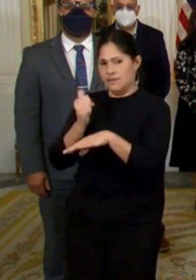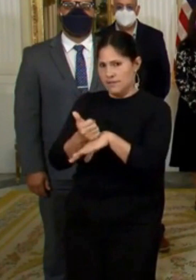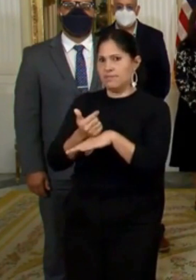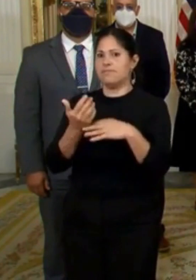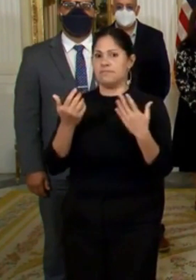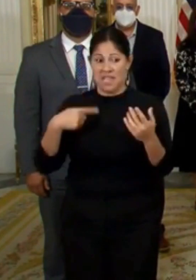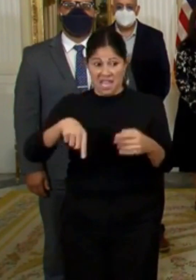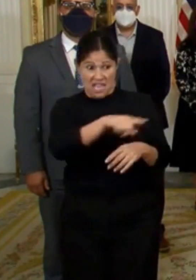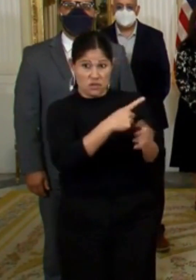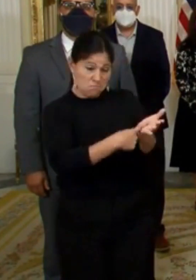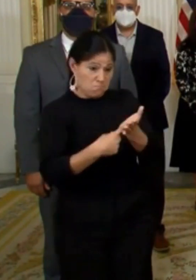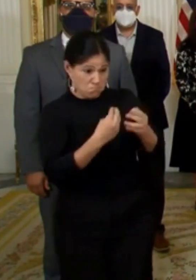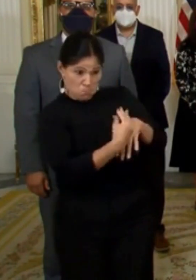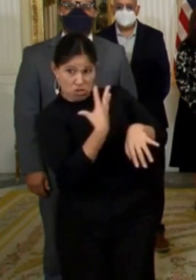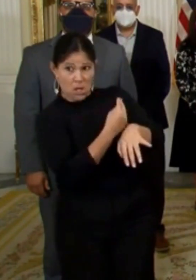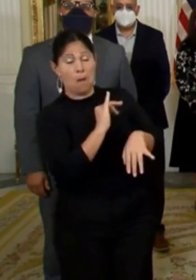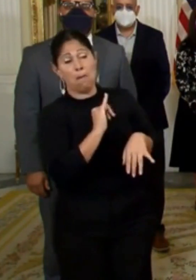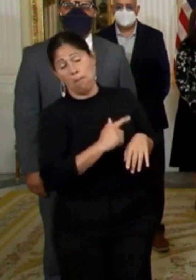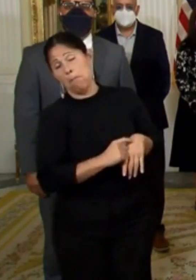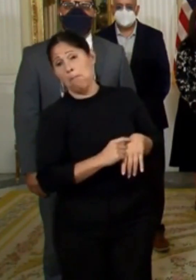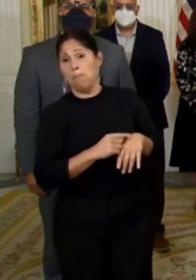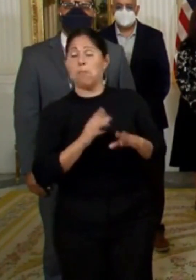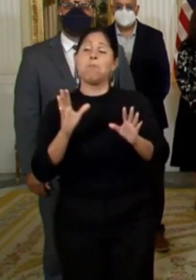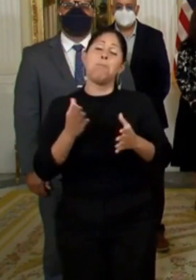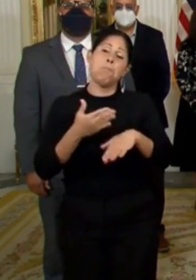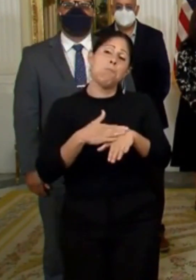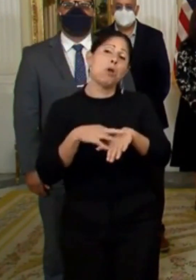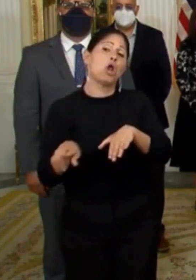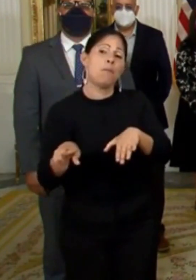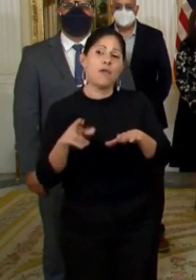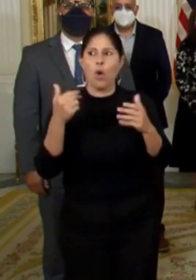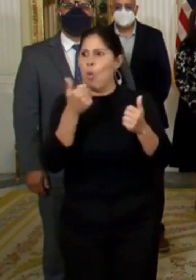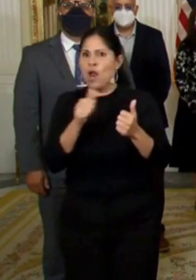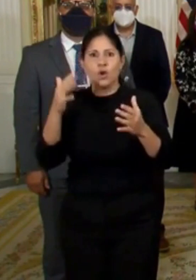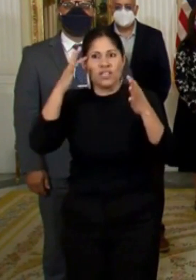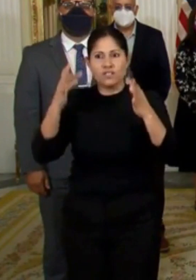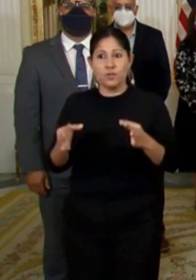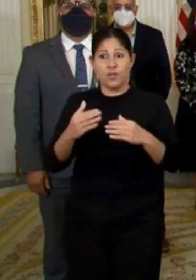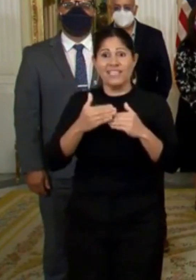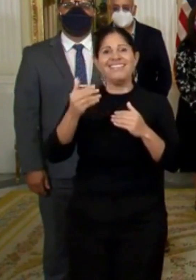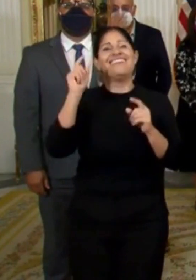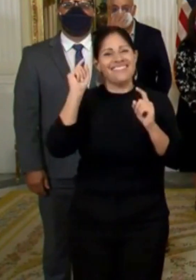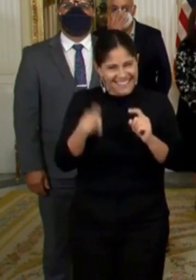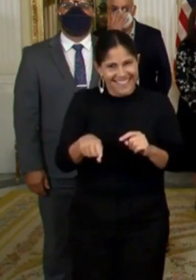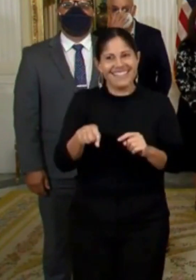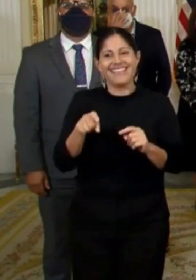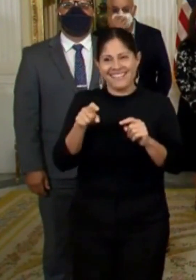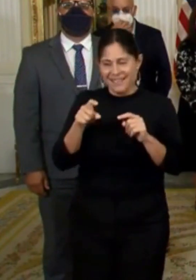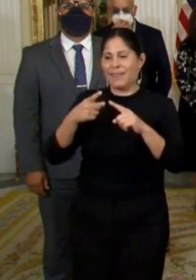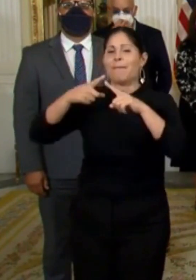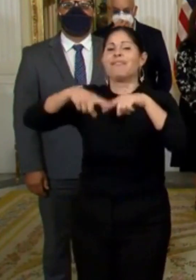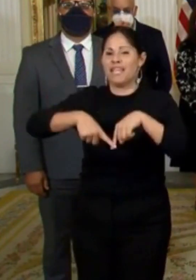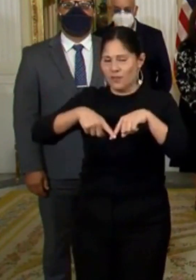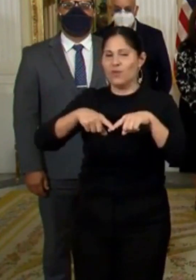equipo asesor médico nos advierte que cualquier determinación de política pública debe estar basada en que tengamos